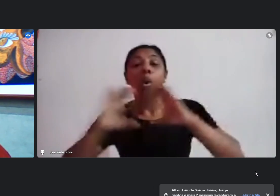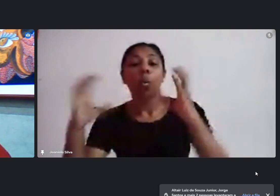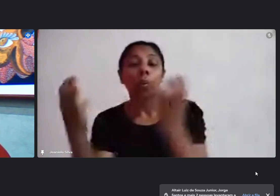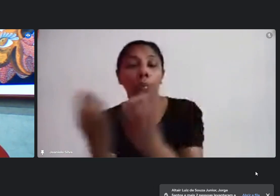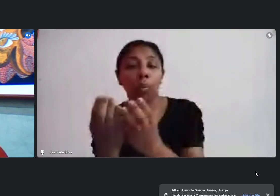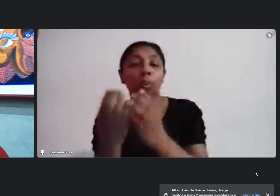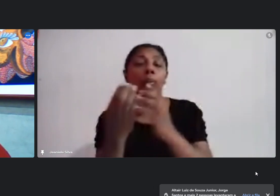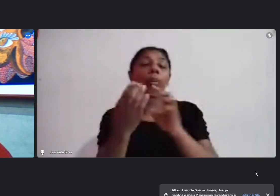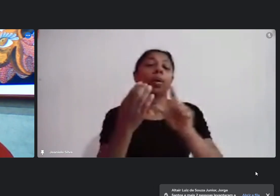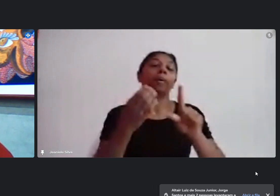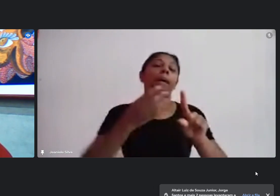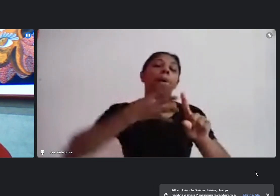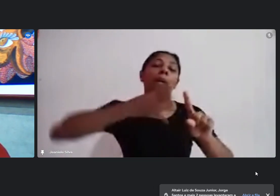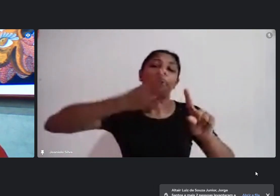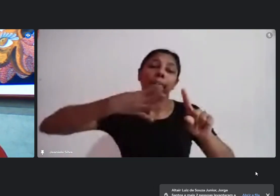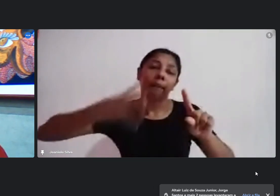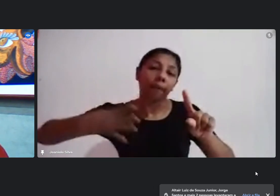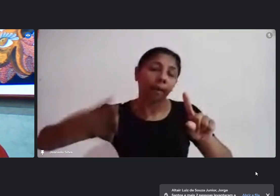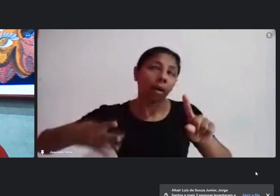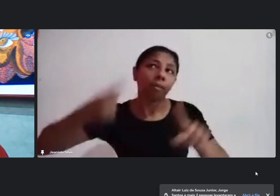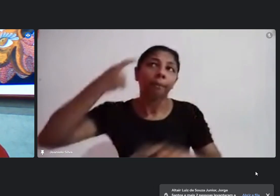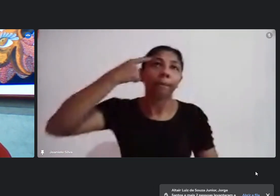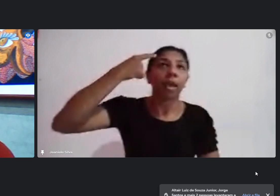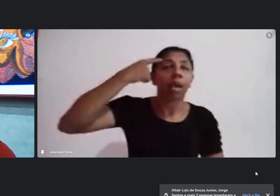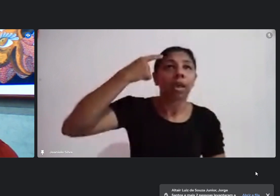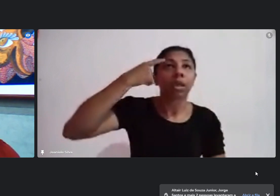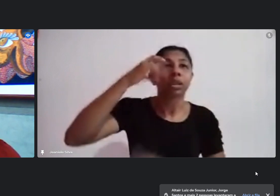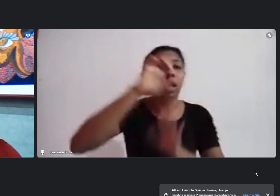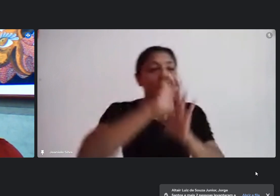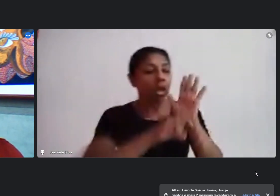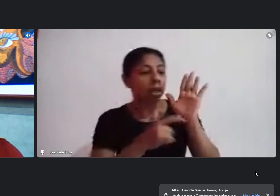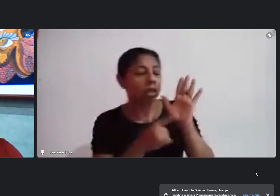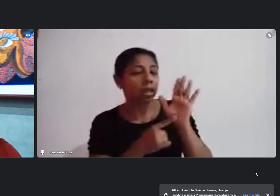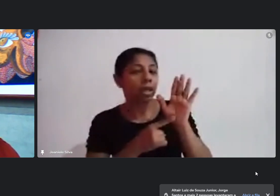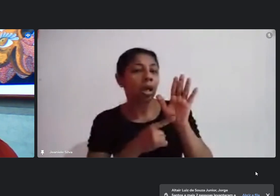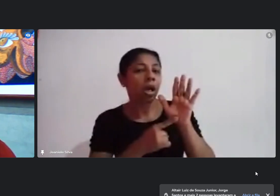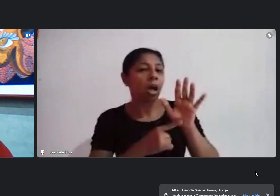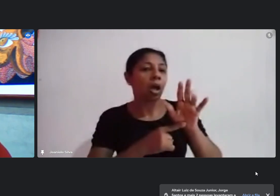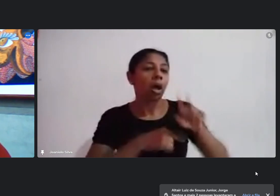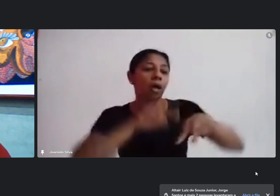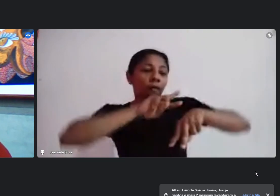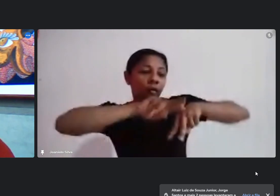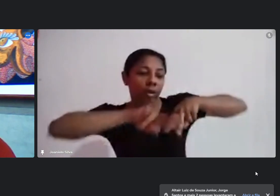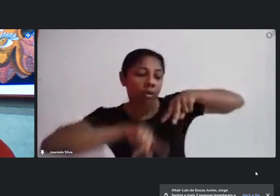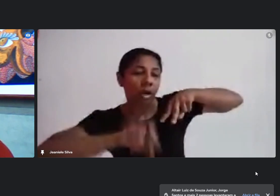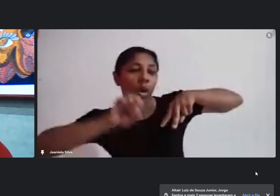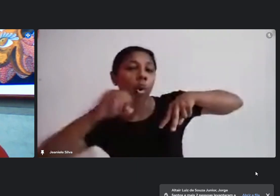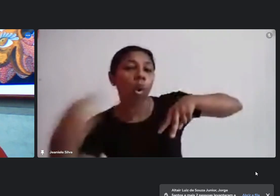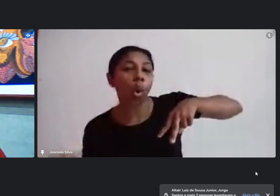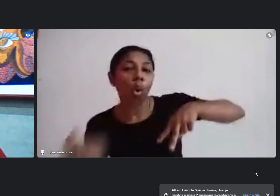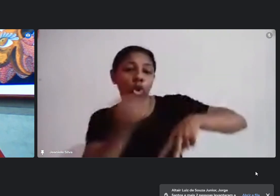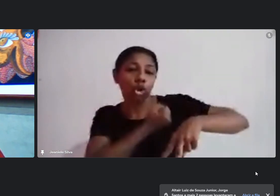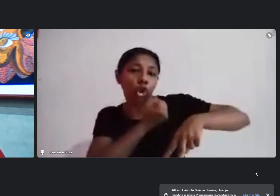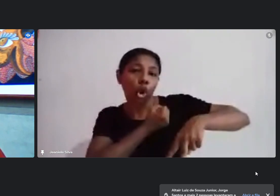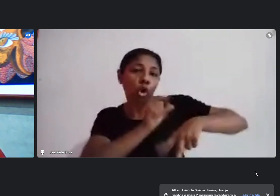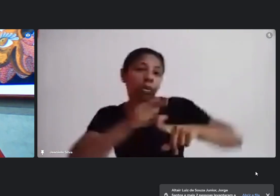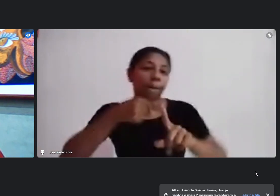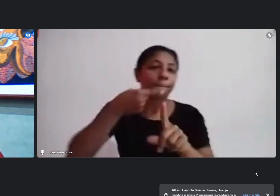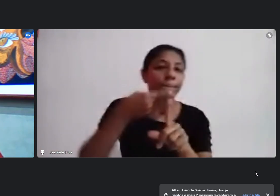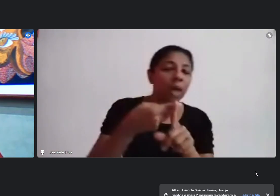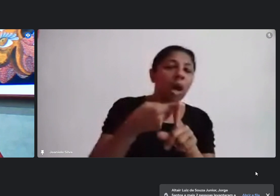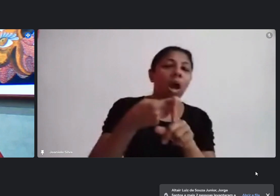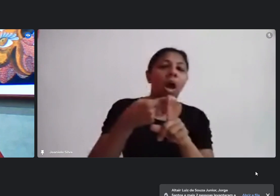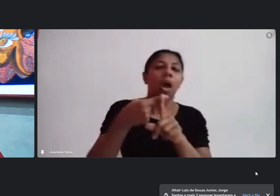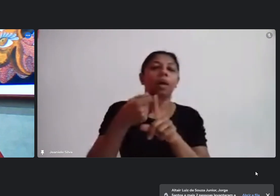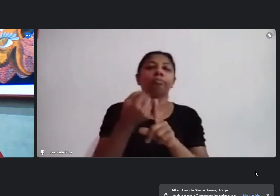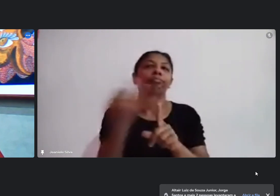pensar desde vai ser editais exclusivos de diversidade ou vai ser pontuação e garantia de no mínimo X vagas em todos